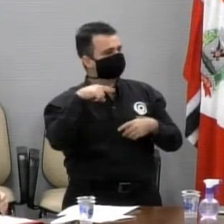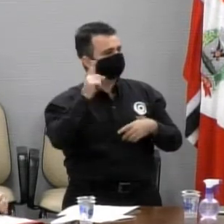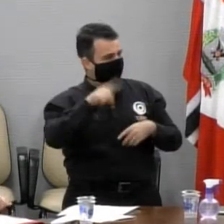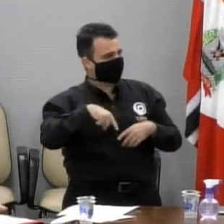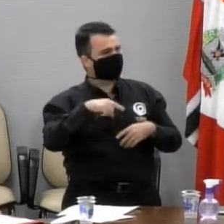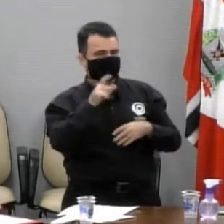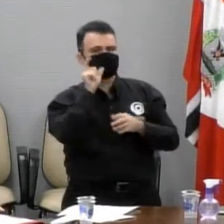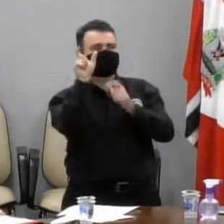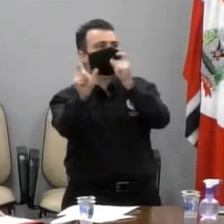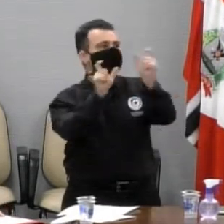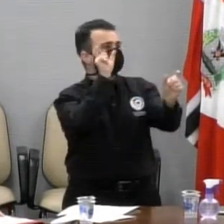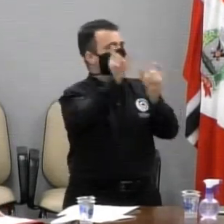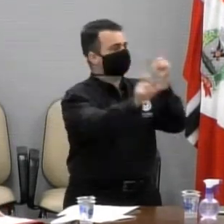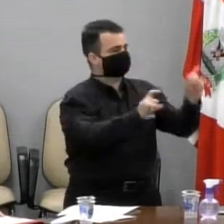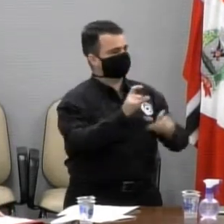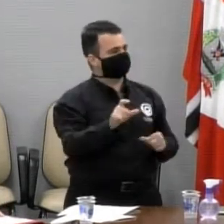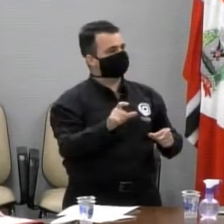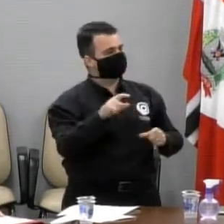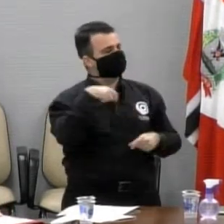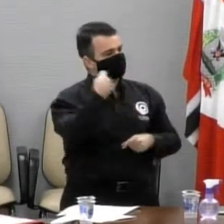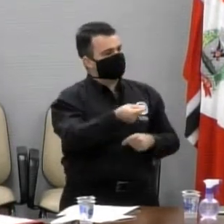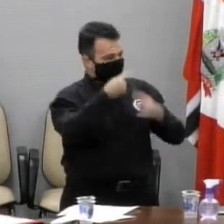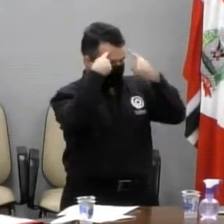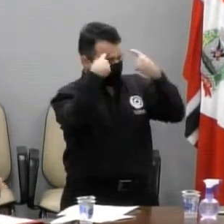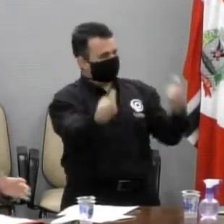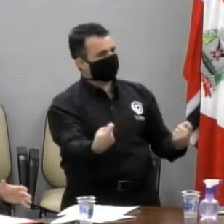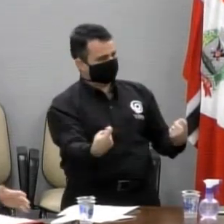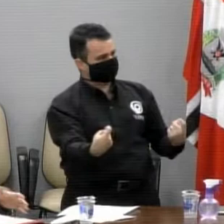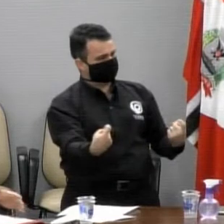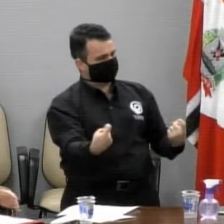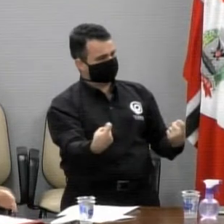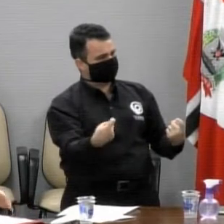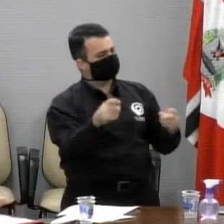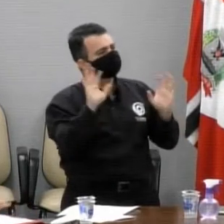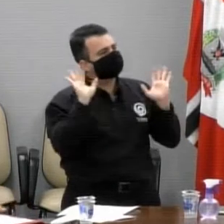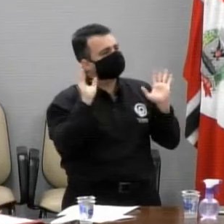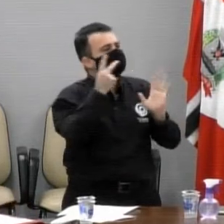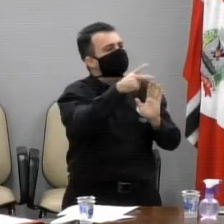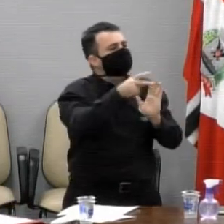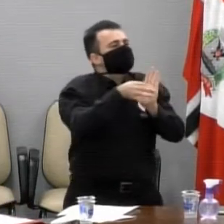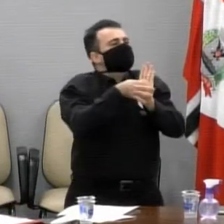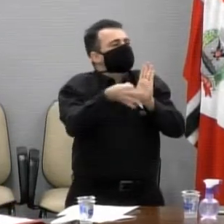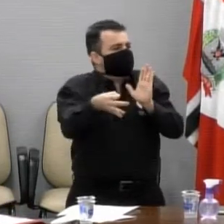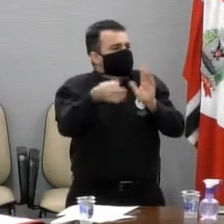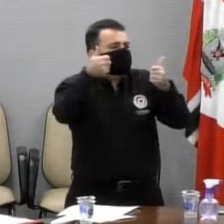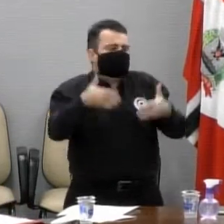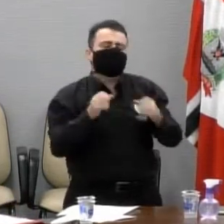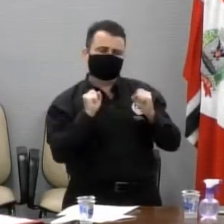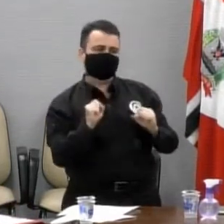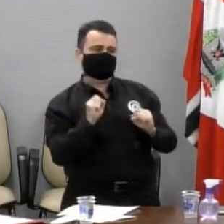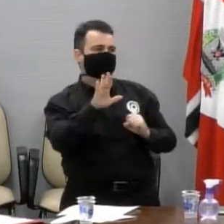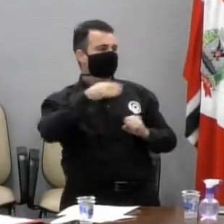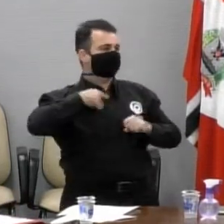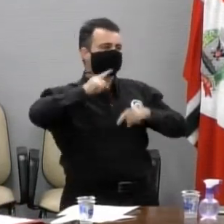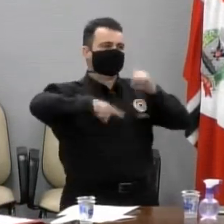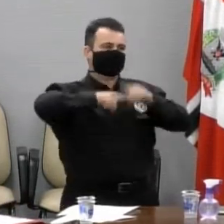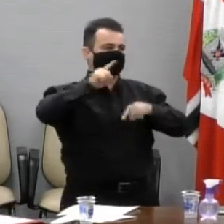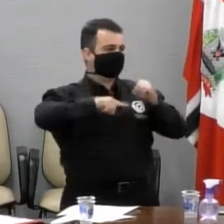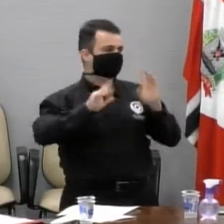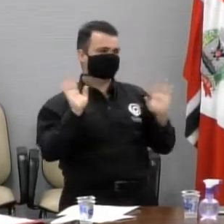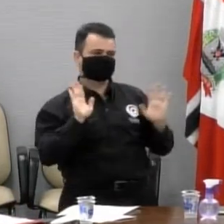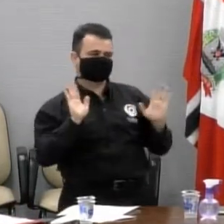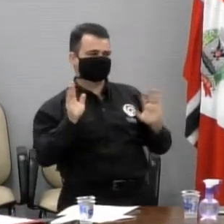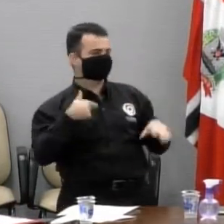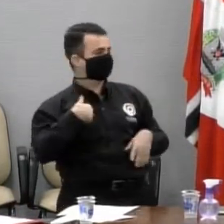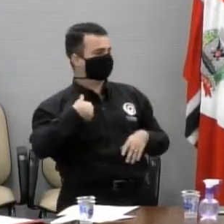poderia mostrar a sua opinião divergente de uma outra forma, então Padre, não vou aplaudir desta vez,